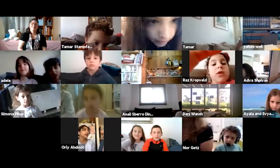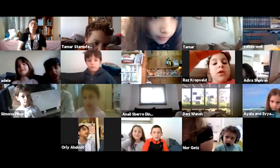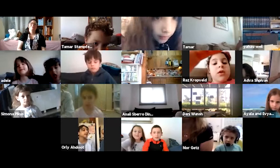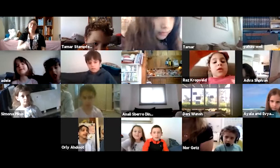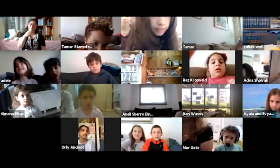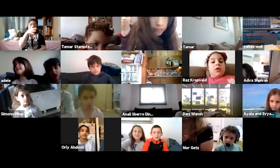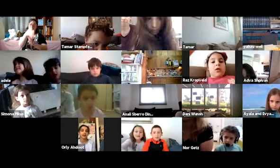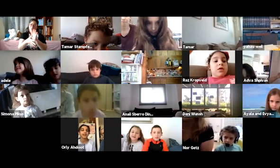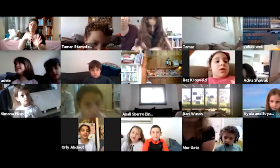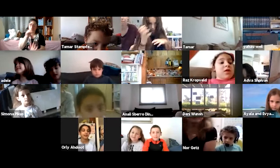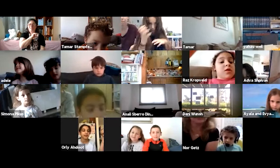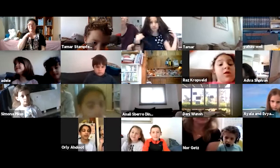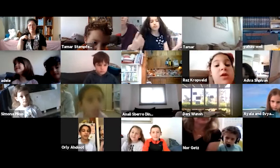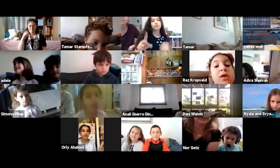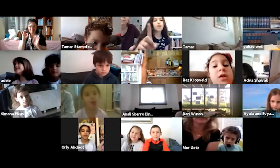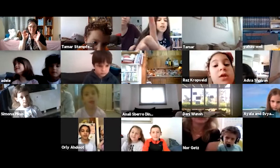ואתם תסמנו לבד. בסדר?